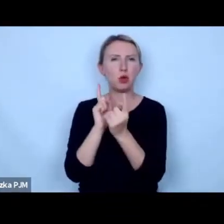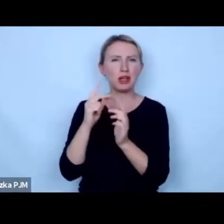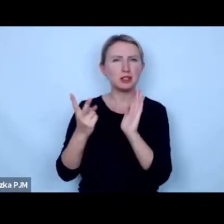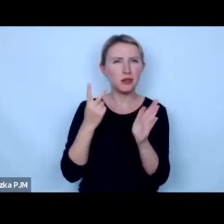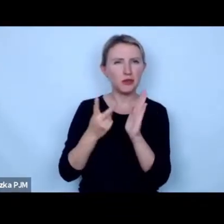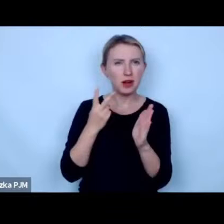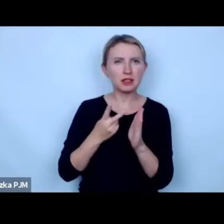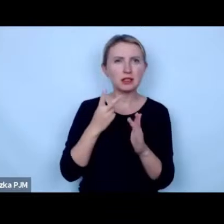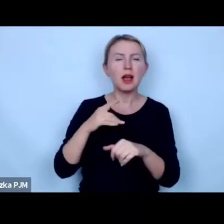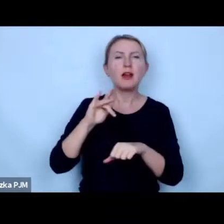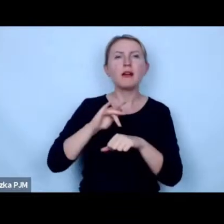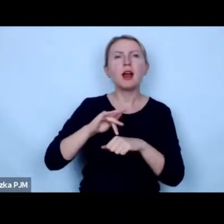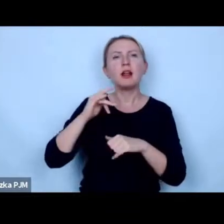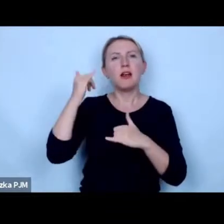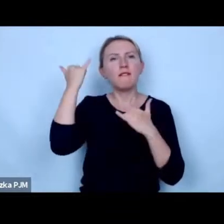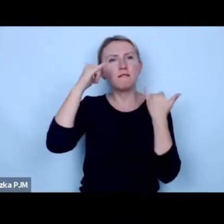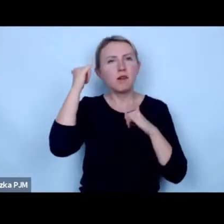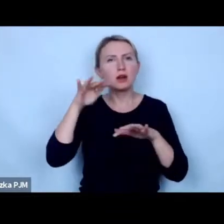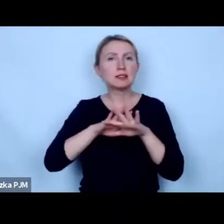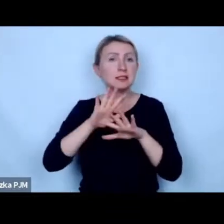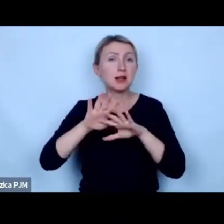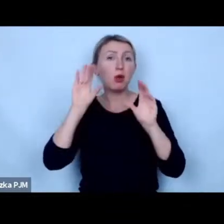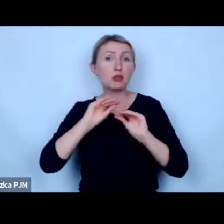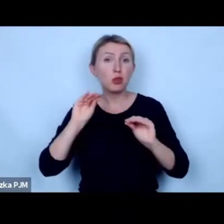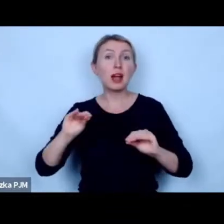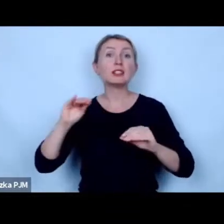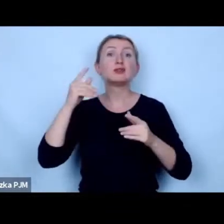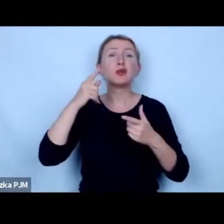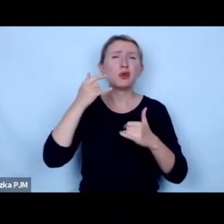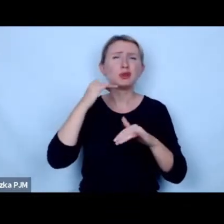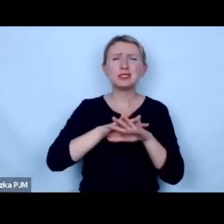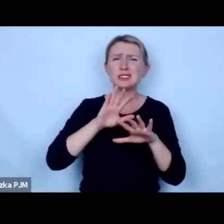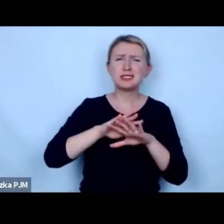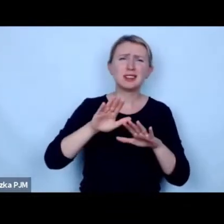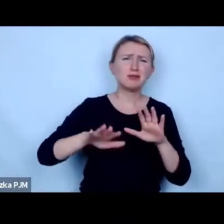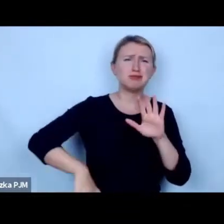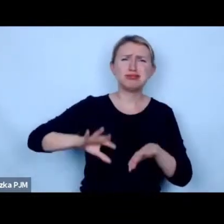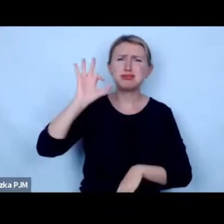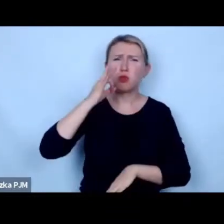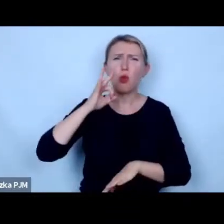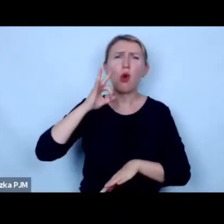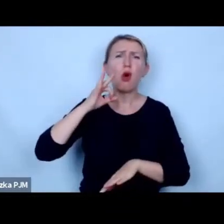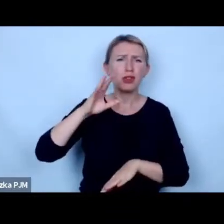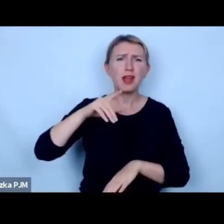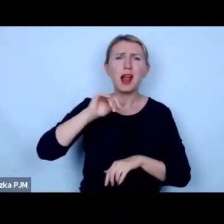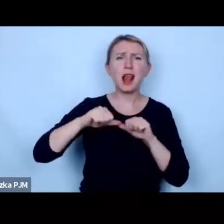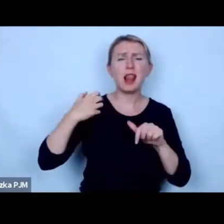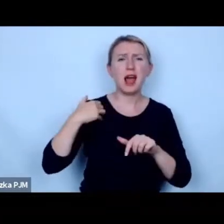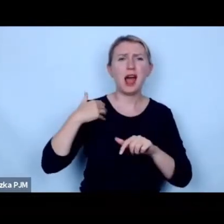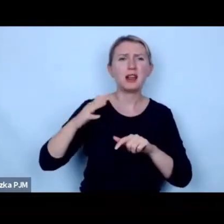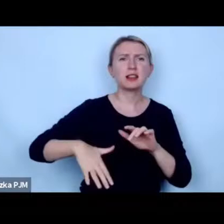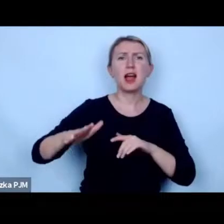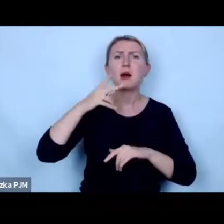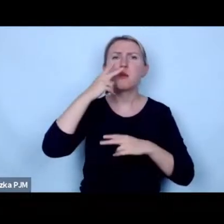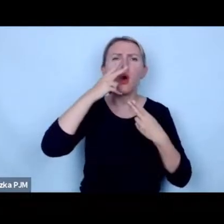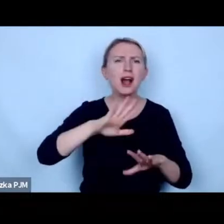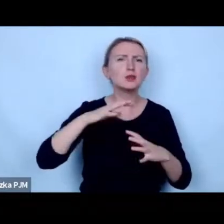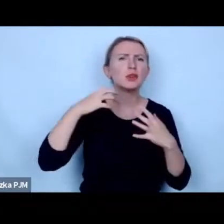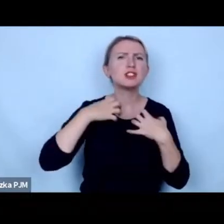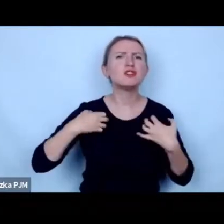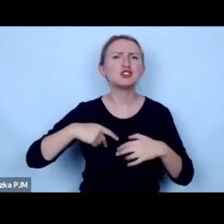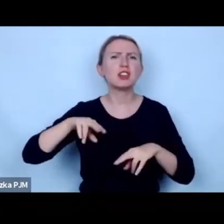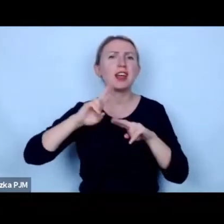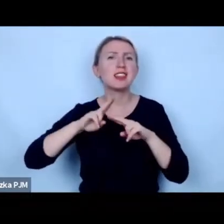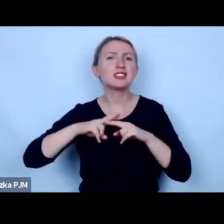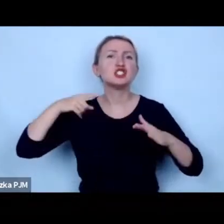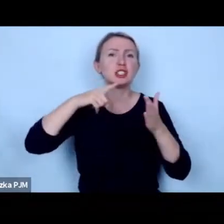efektami władliwości systemu edukacji systemu który kuleje i od najmłodszych lat w baja młodzieży że zwierzęta to przedmioty i narzędzia do